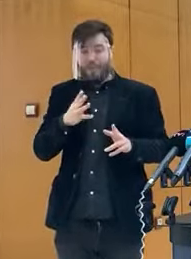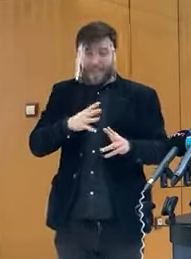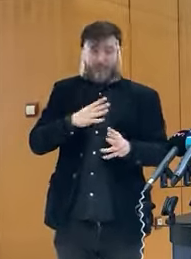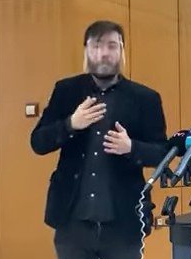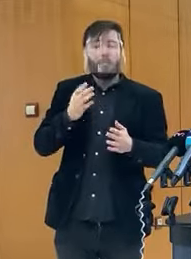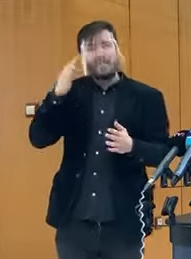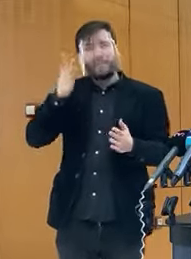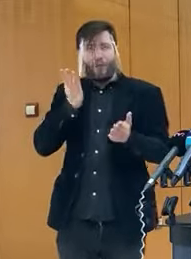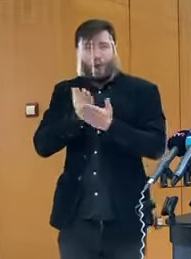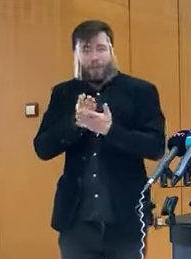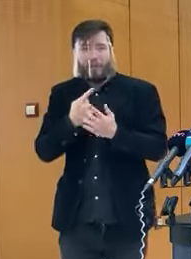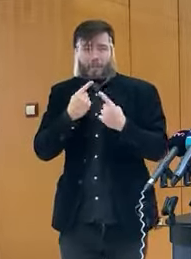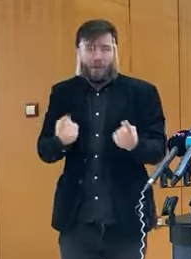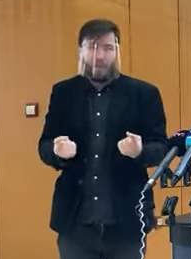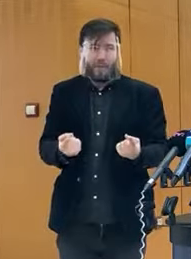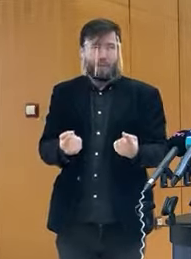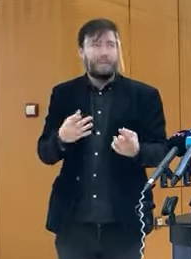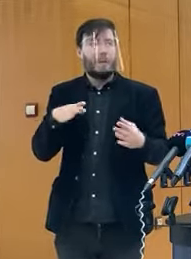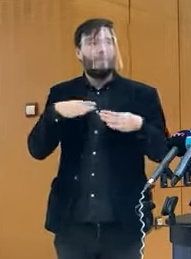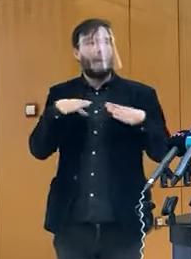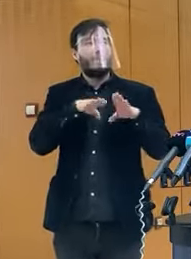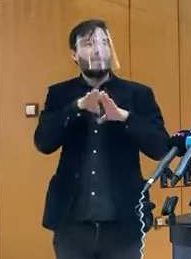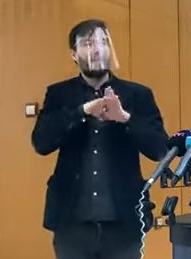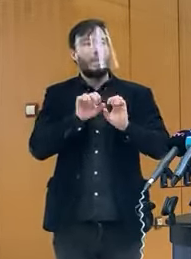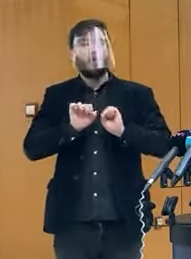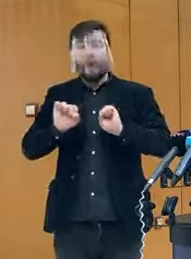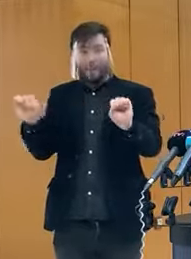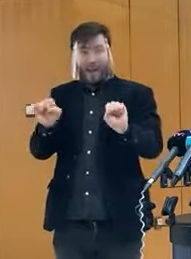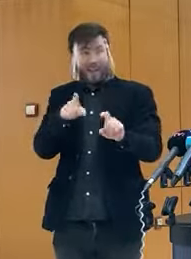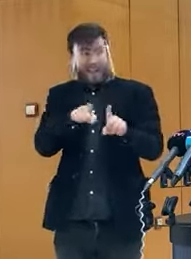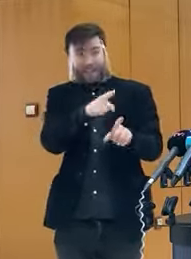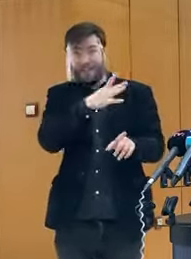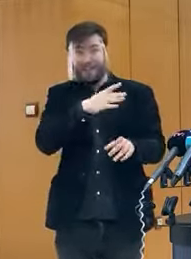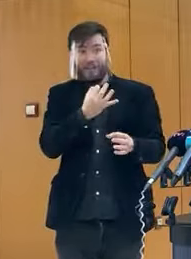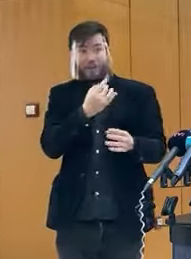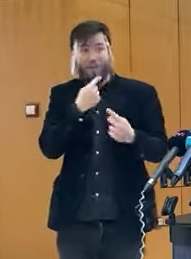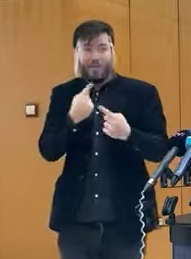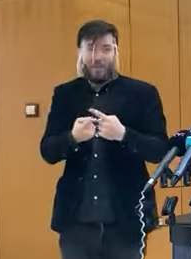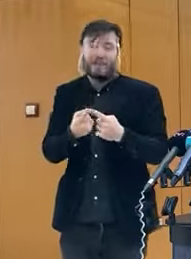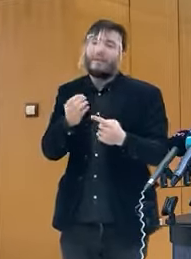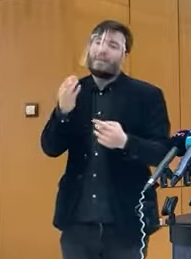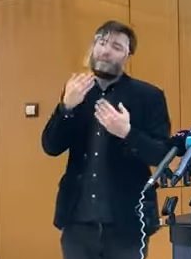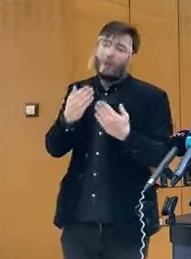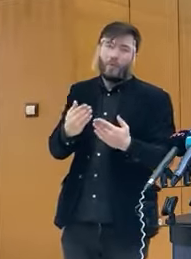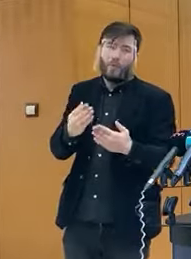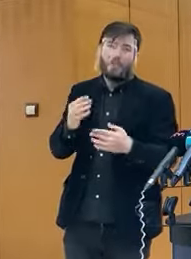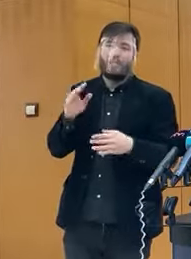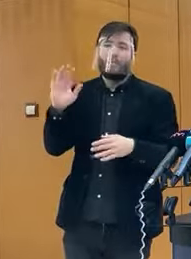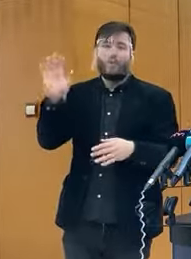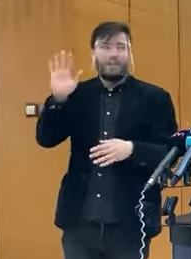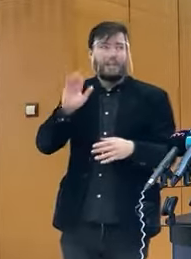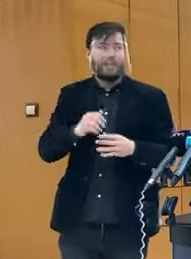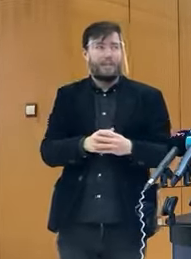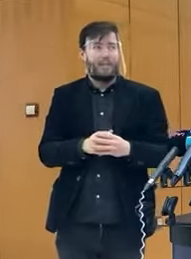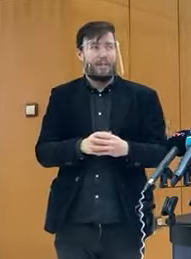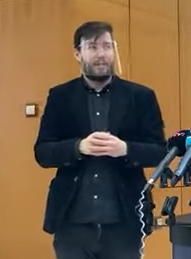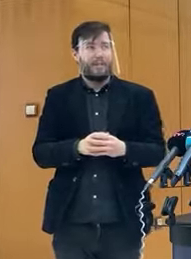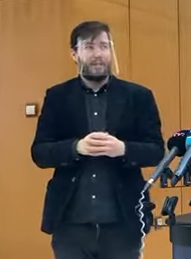považujem za vhodné. Pán minister obrany, ale tiež by chcel niečo povedať. Ja vám pekne ďakujem. Dovidenie. tomu spýtam, že